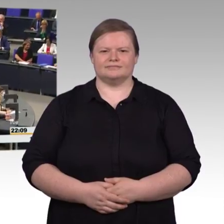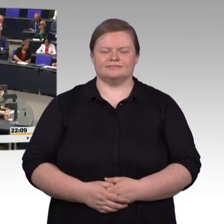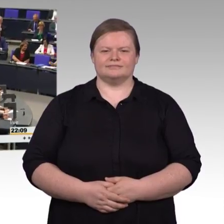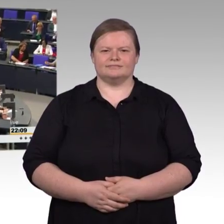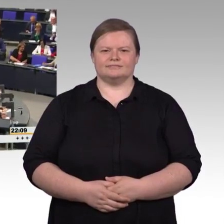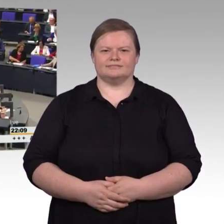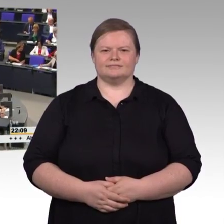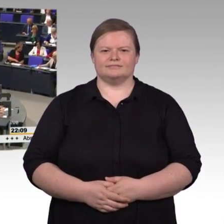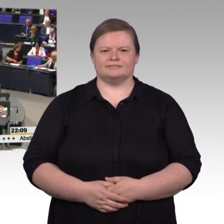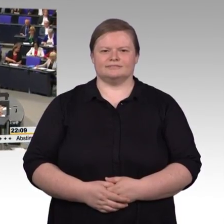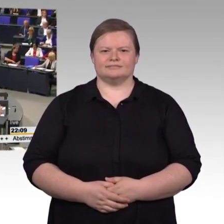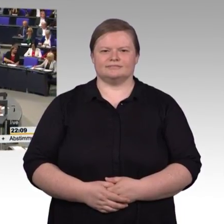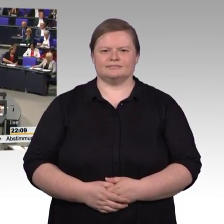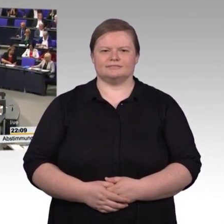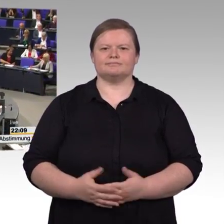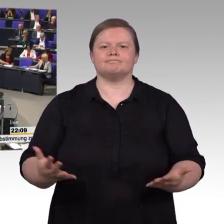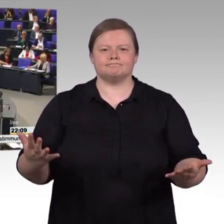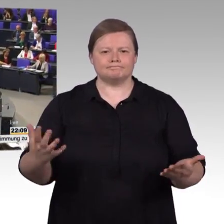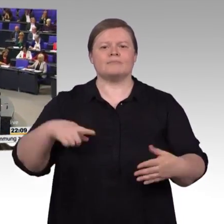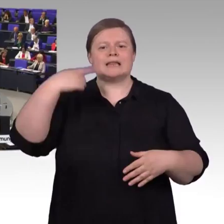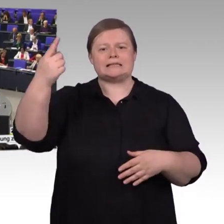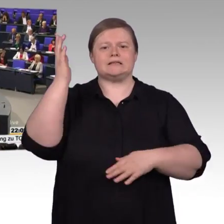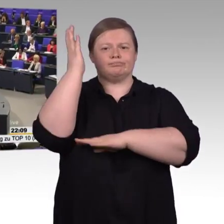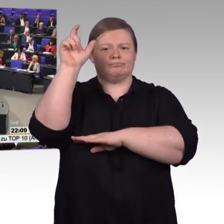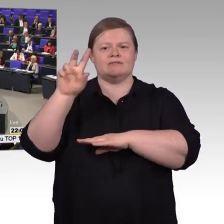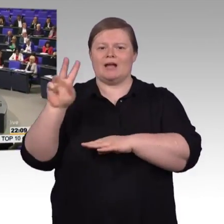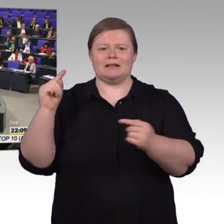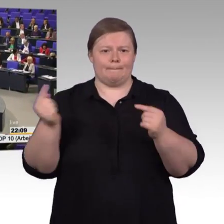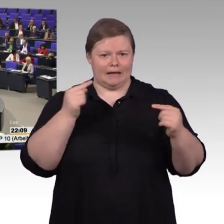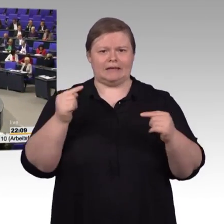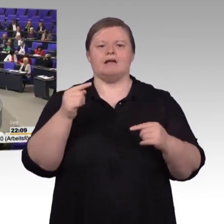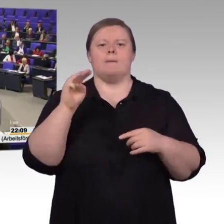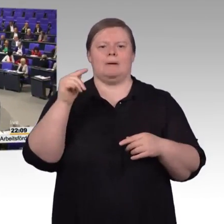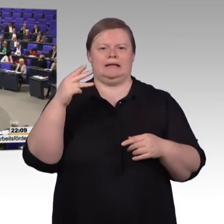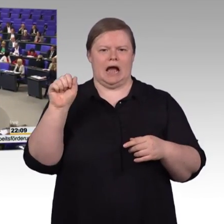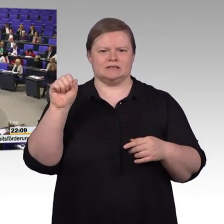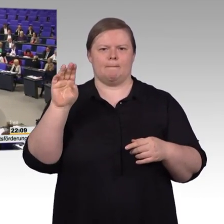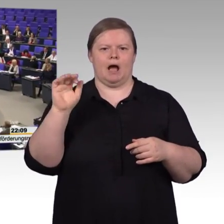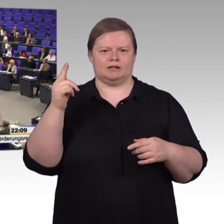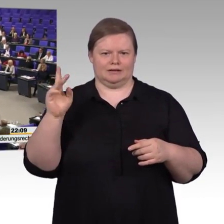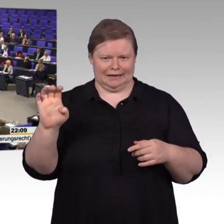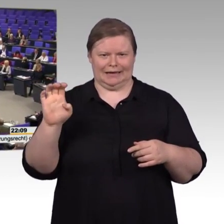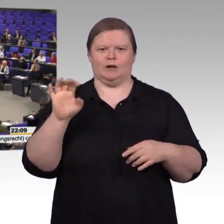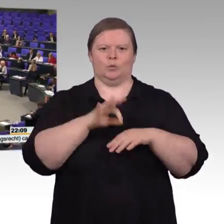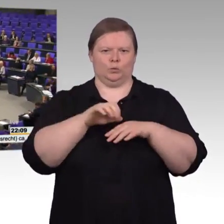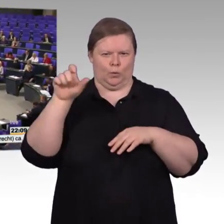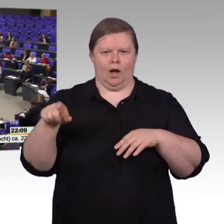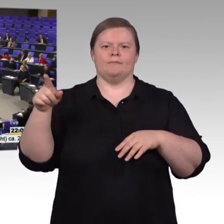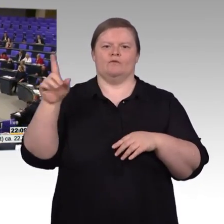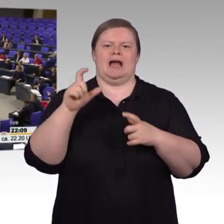Frau Präsidentin! Meine Damen und Herren! Ich freue mich, dass der heutige Tag nicht nur geprägt ist